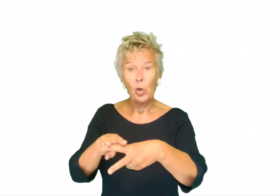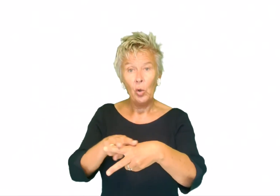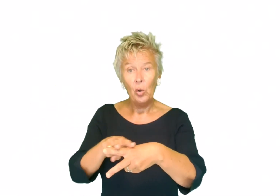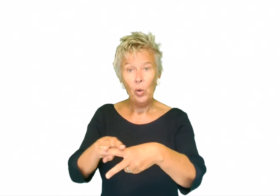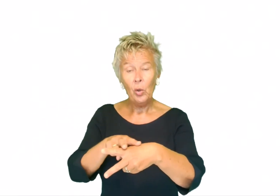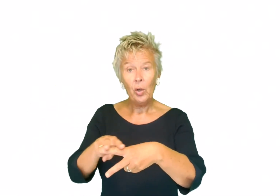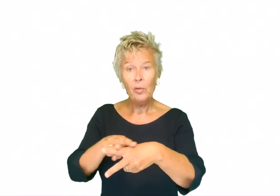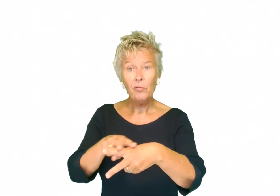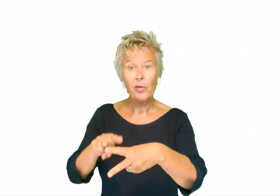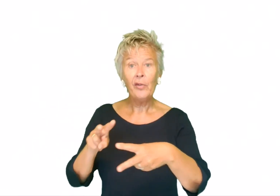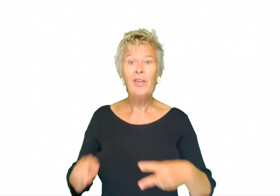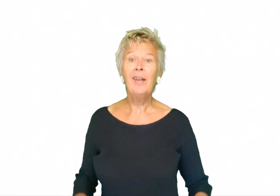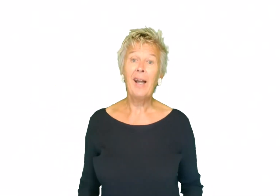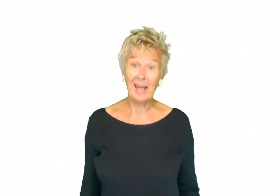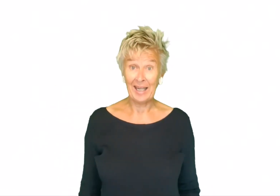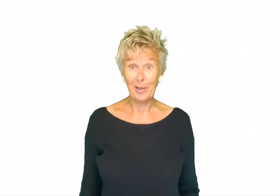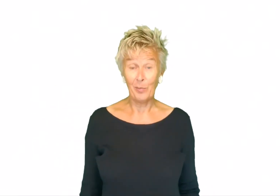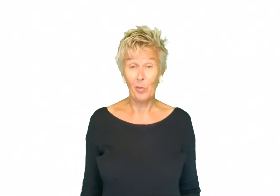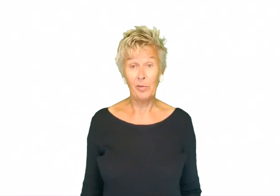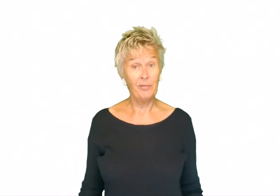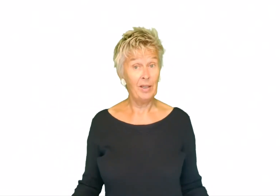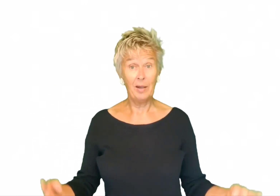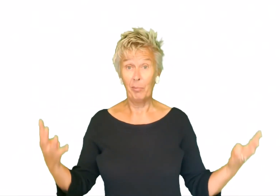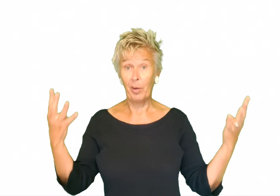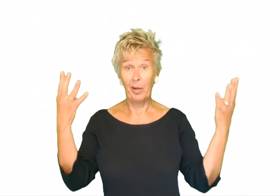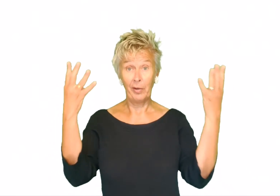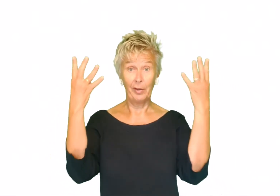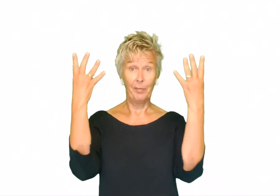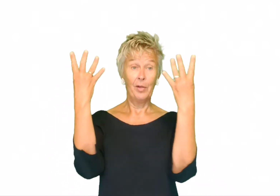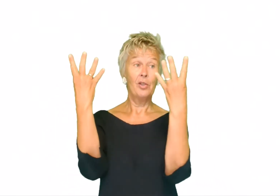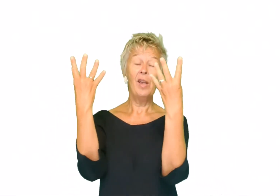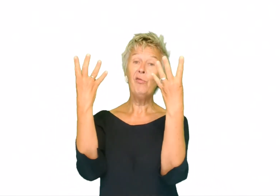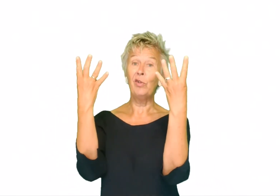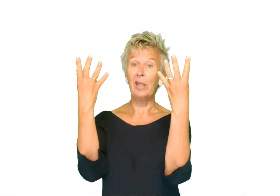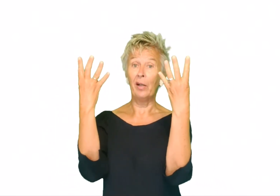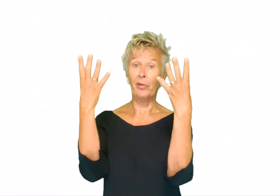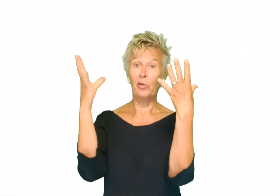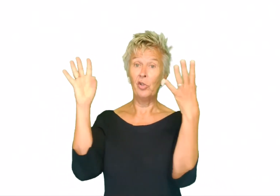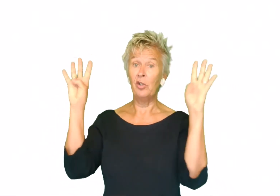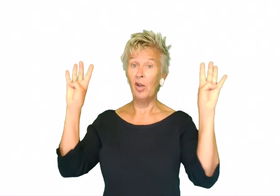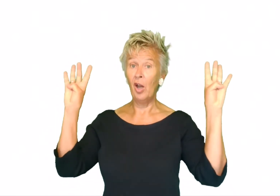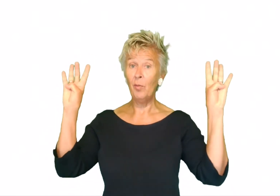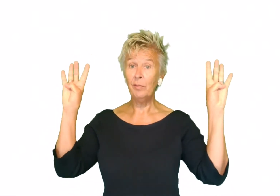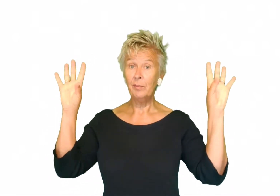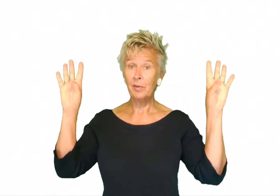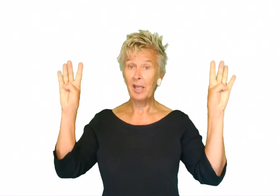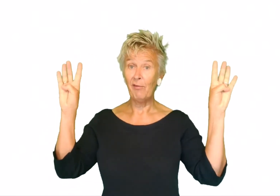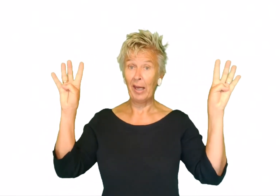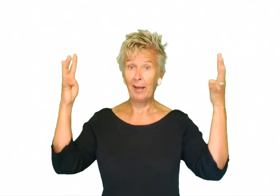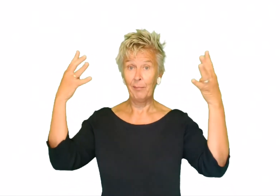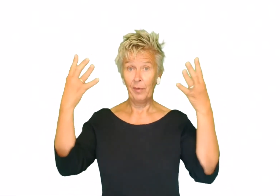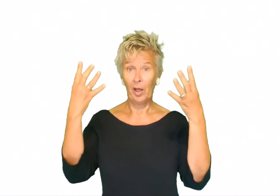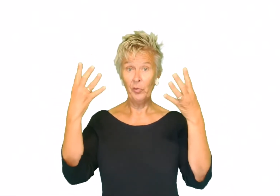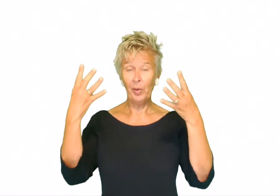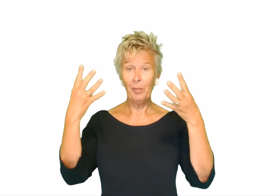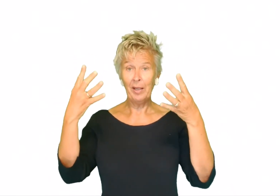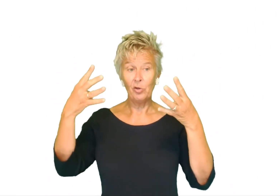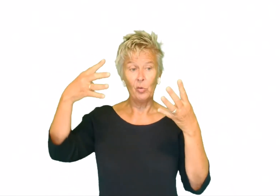De kleuren van de regenboog. Weer een prachtige. 2-4 handen. Dus die duimen zijn weg. Handpan naar je toe.